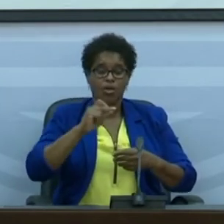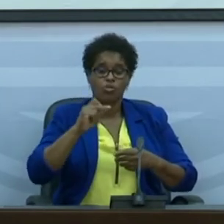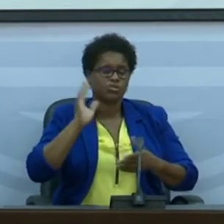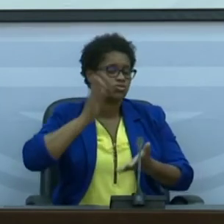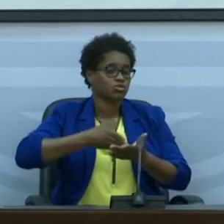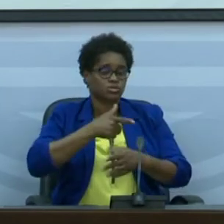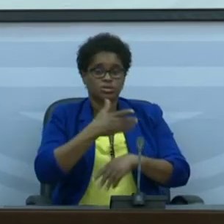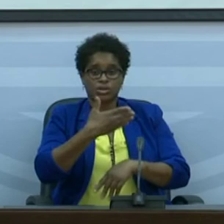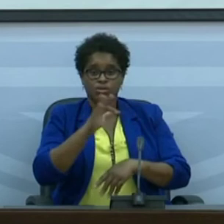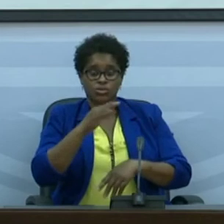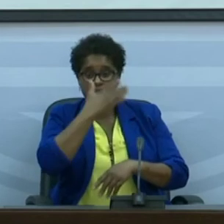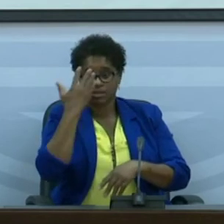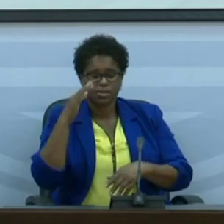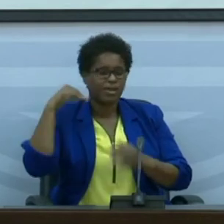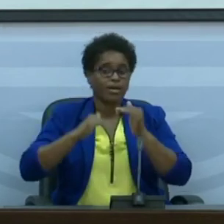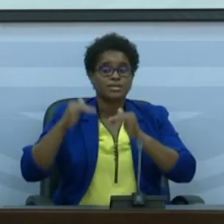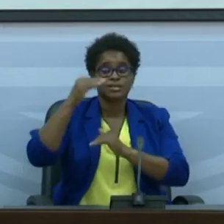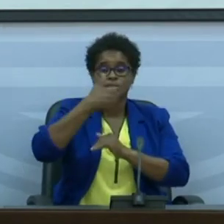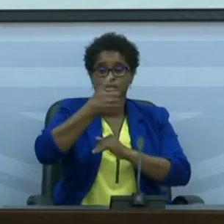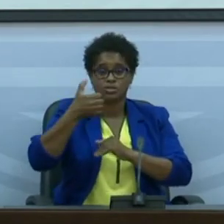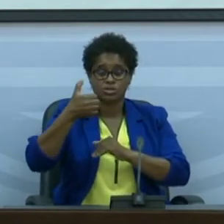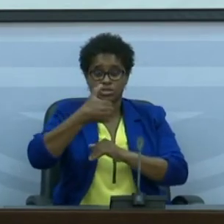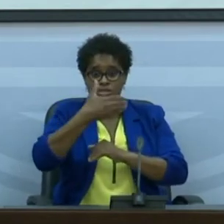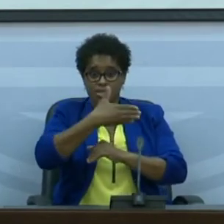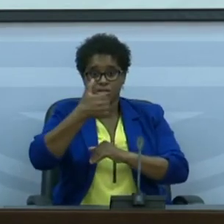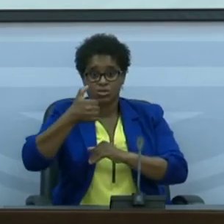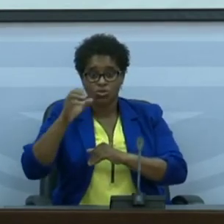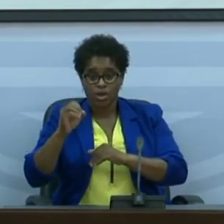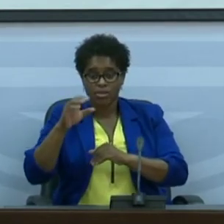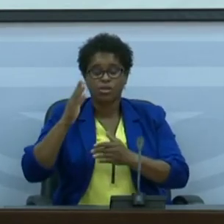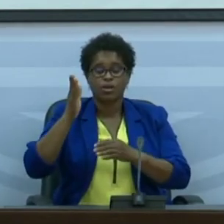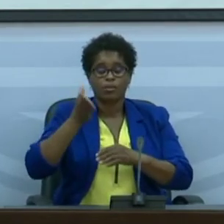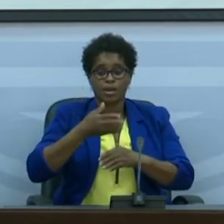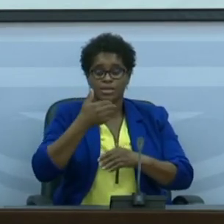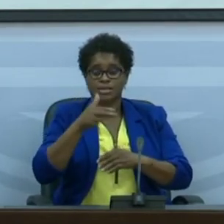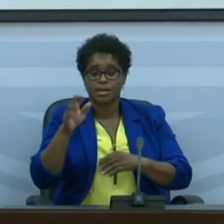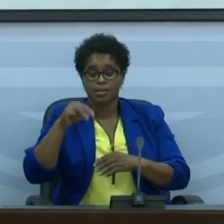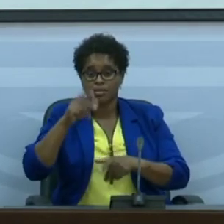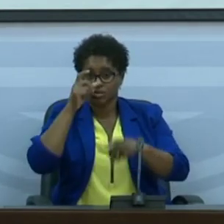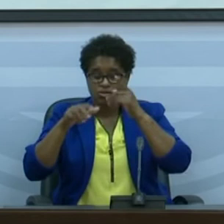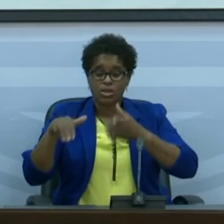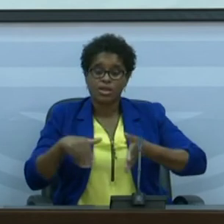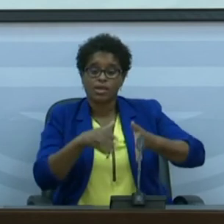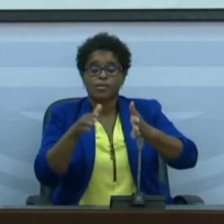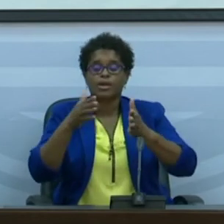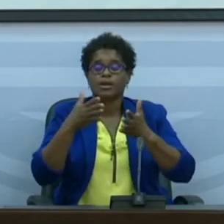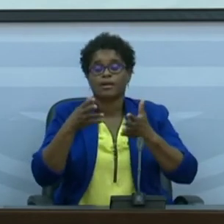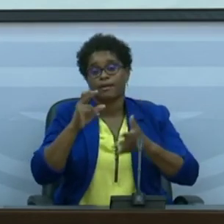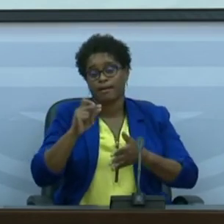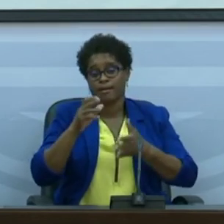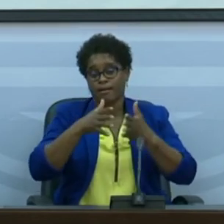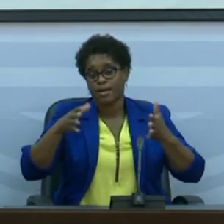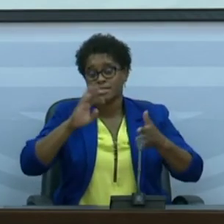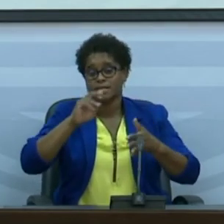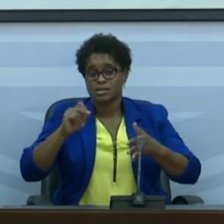acima de 150 por 100 mil habitantes que são Ribeira Grande de Santo Antão 191